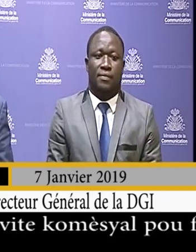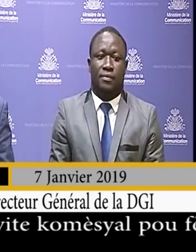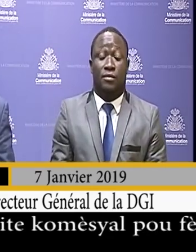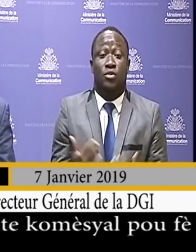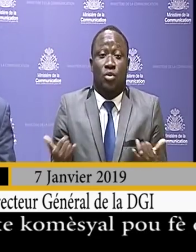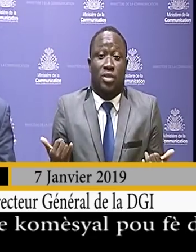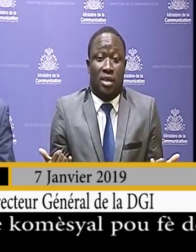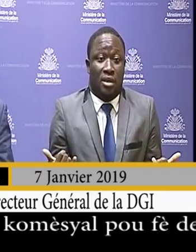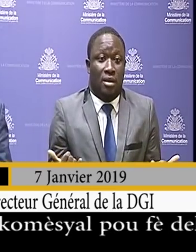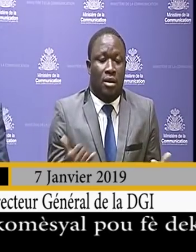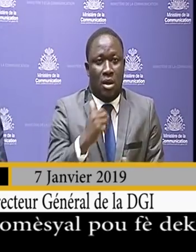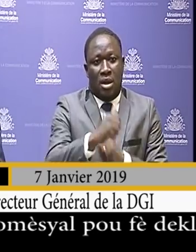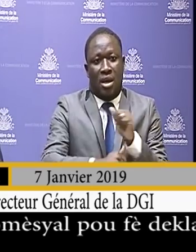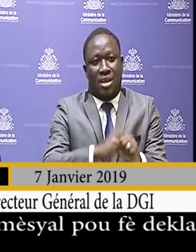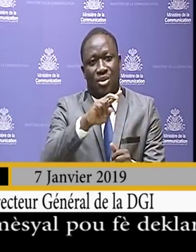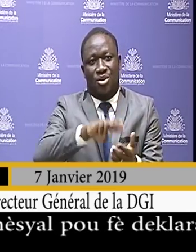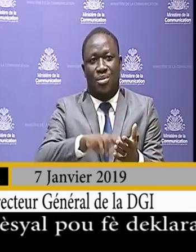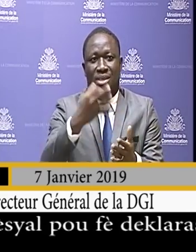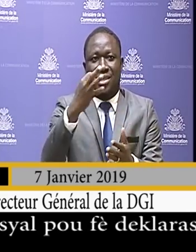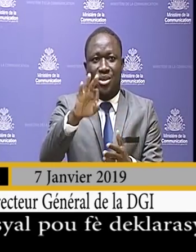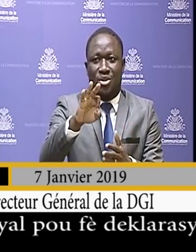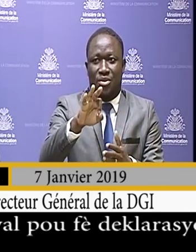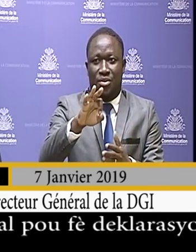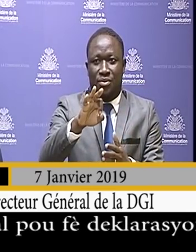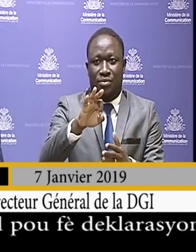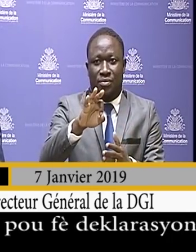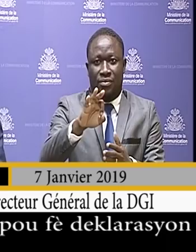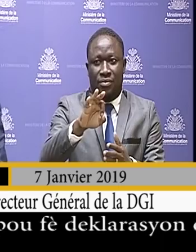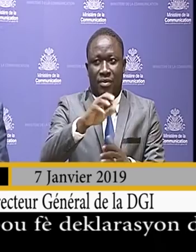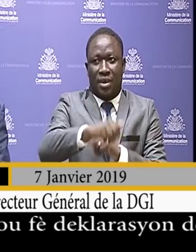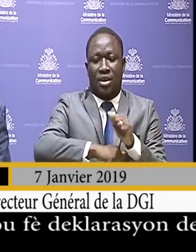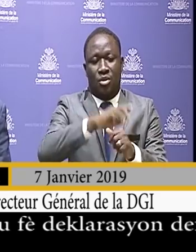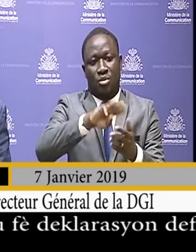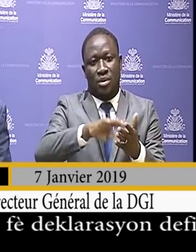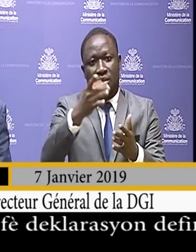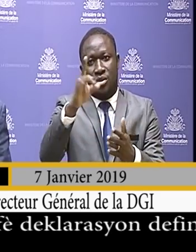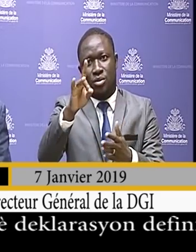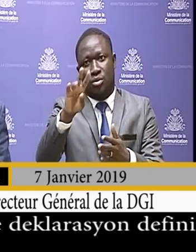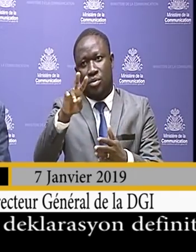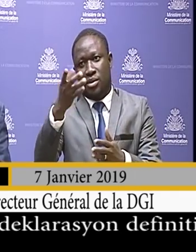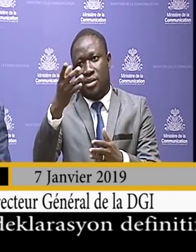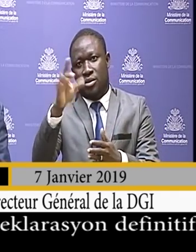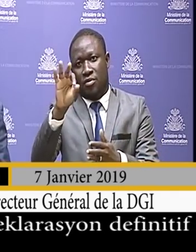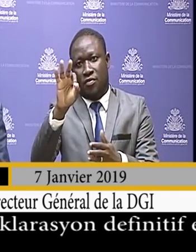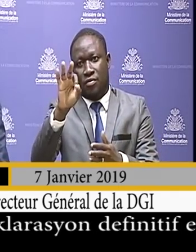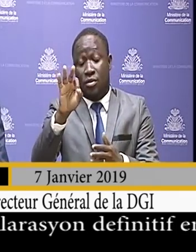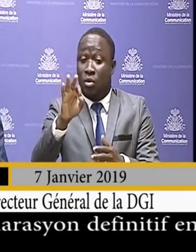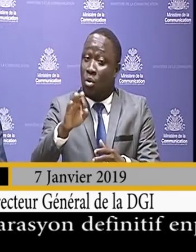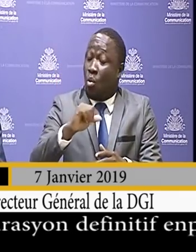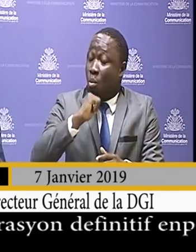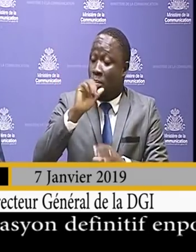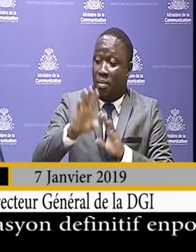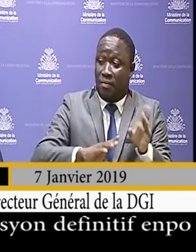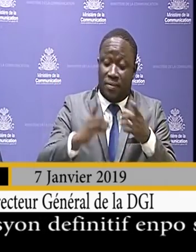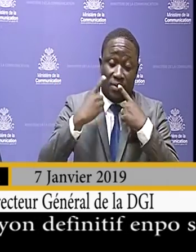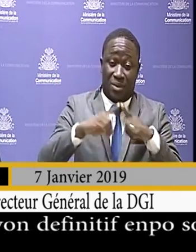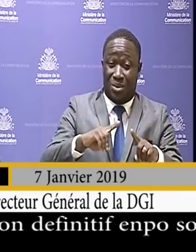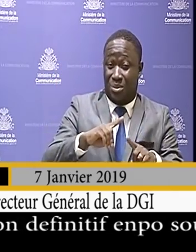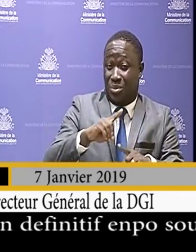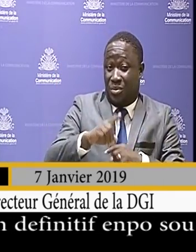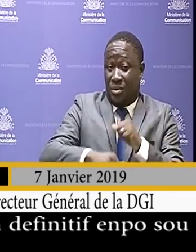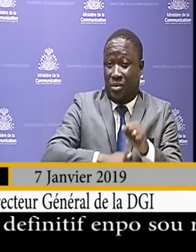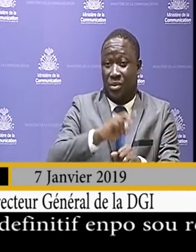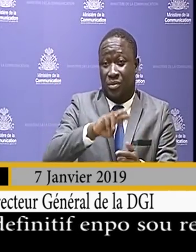Jodi an, nou an 2019, nou an exercice fiskal, 2018-2019. Ou pape fèr déclaration pou exercice